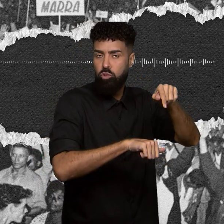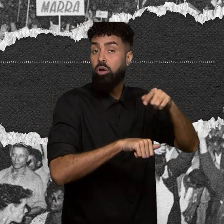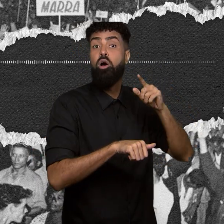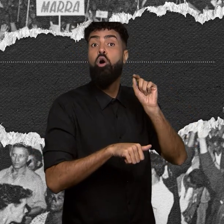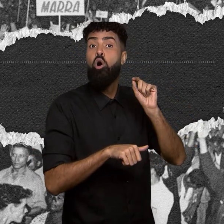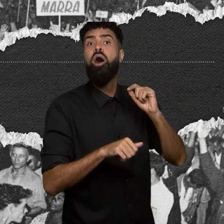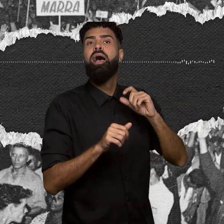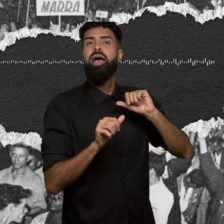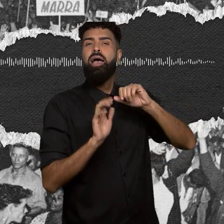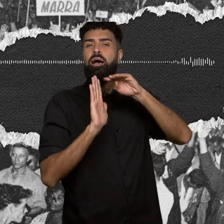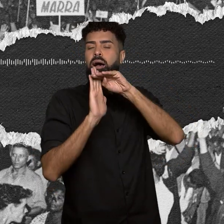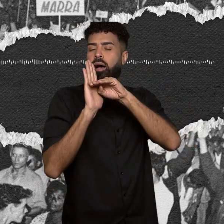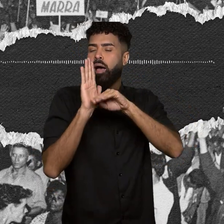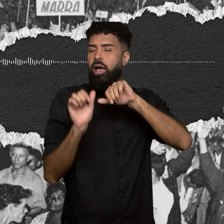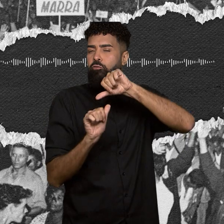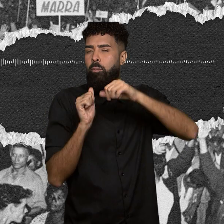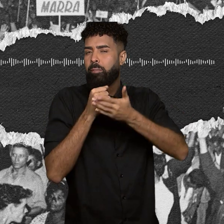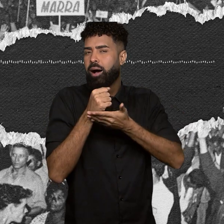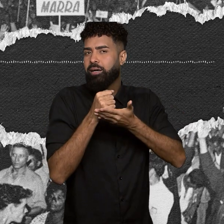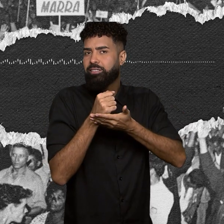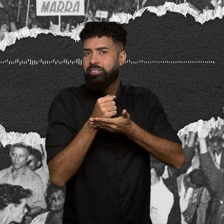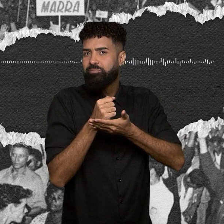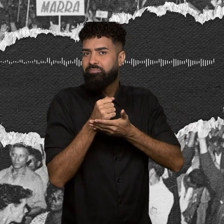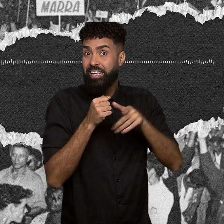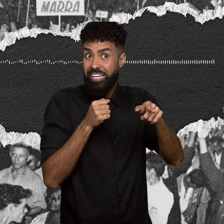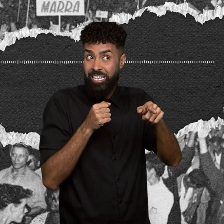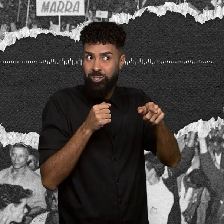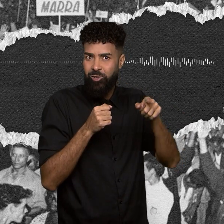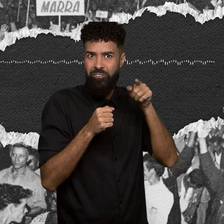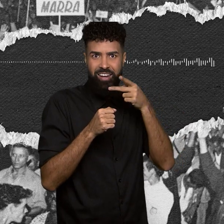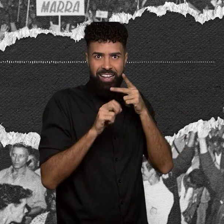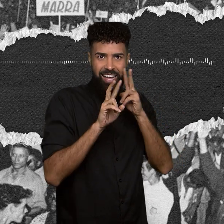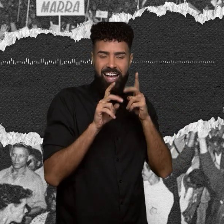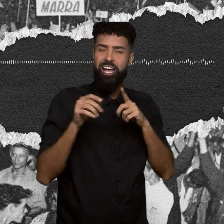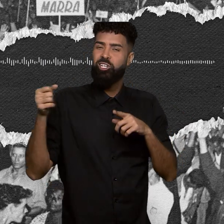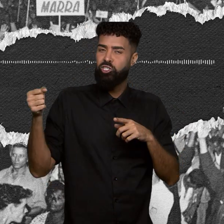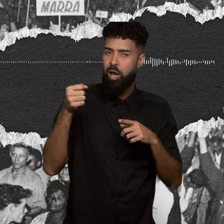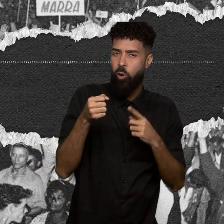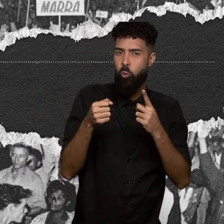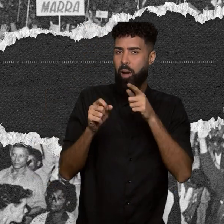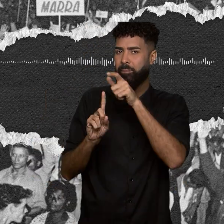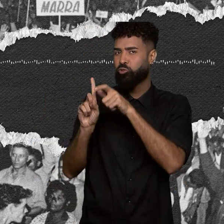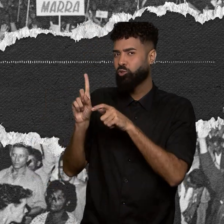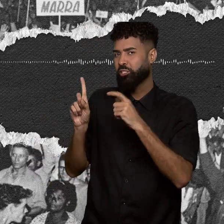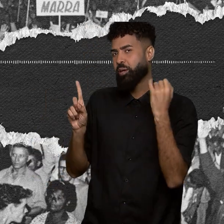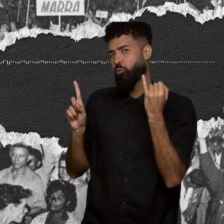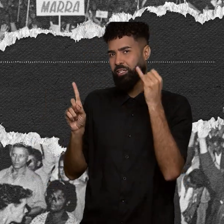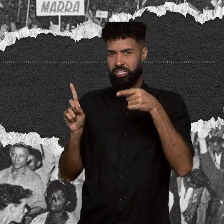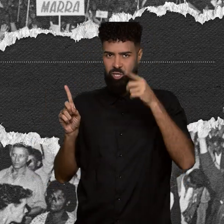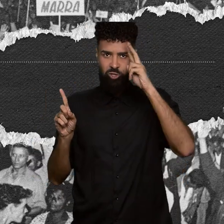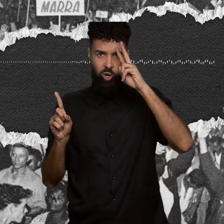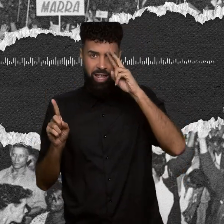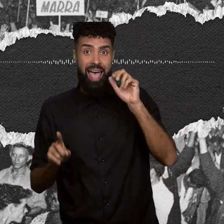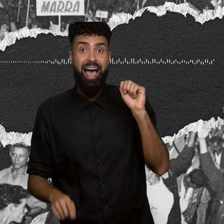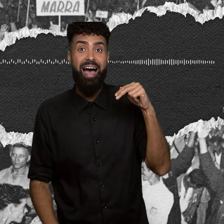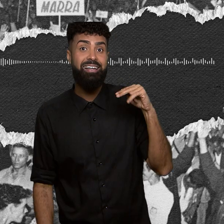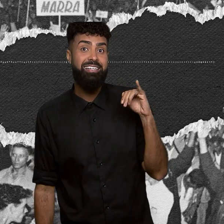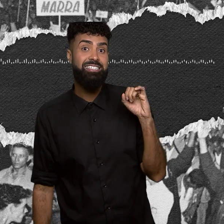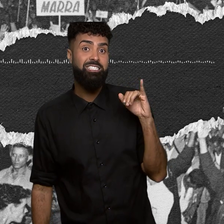reformas de base. E essa é a deixa para mais um personagem super importante nessa história, o Anísio Teixeira. Mesmo quem não